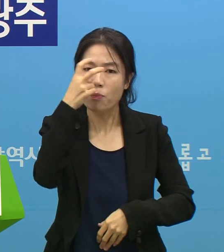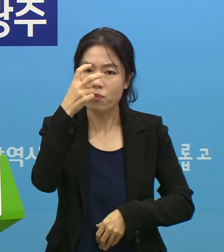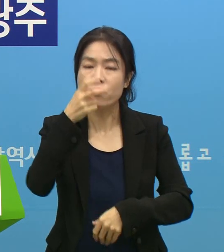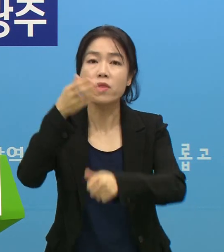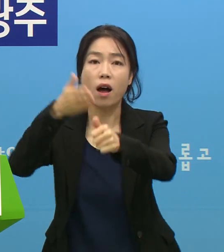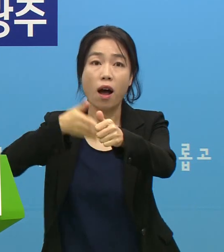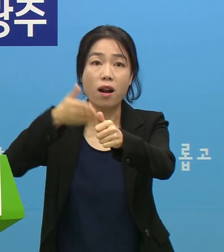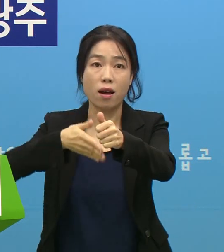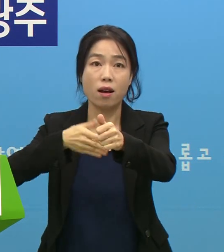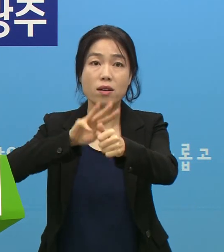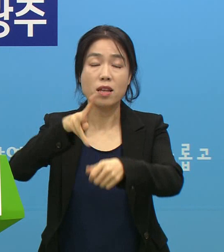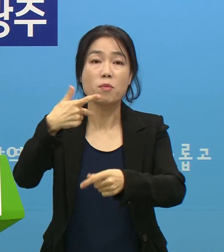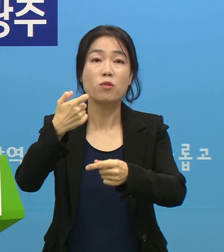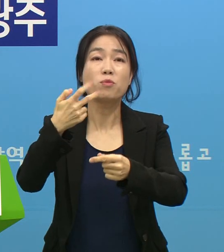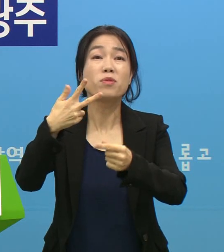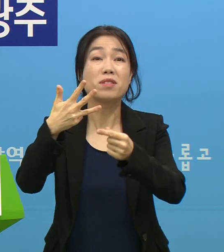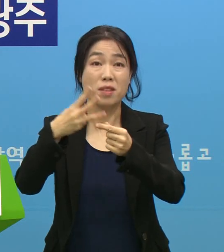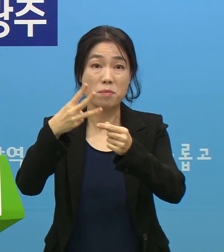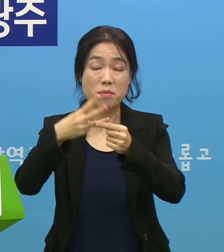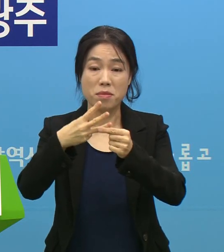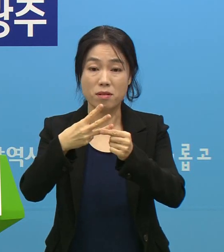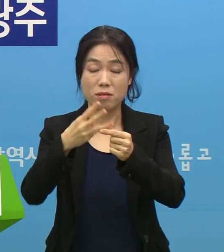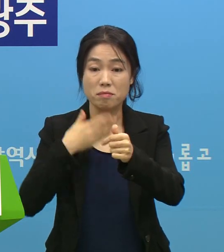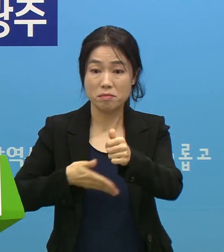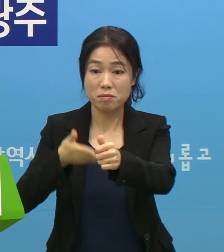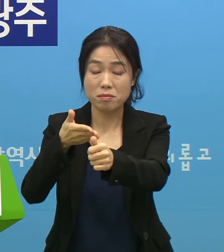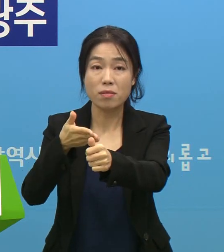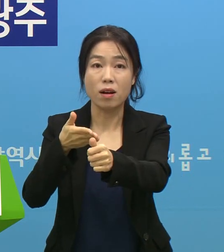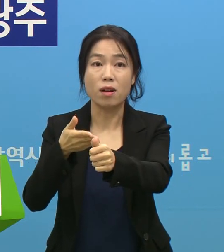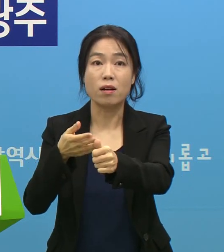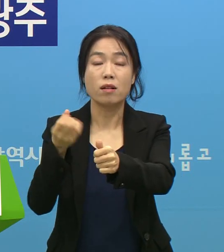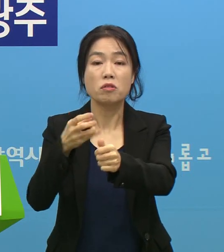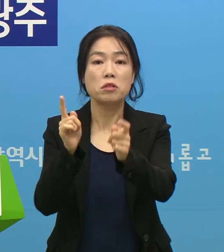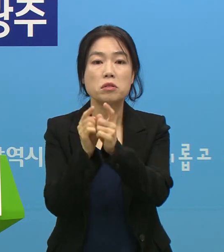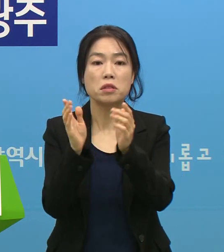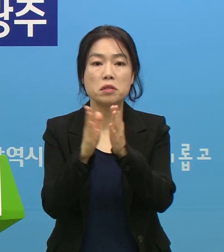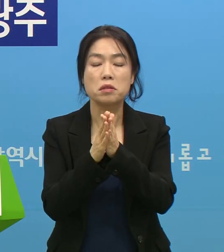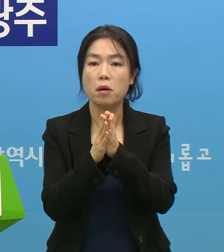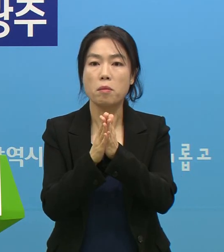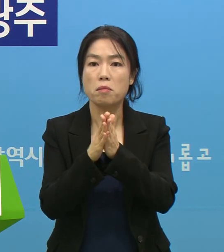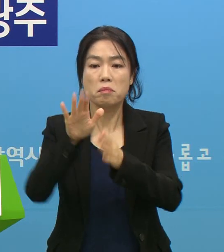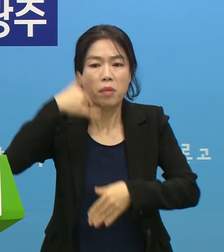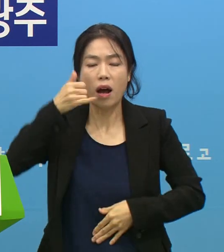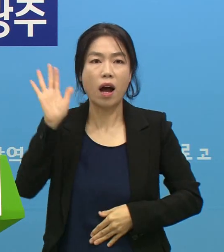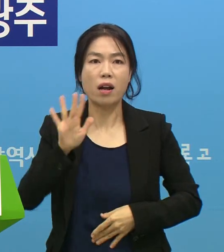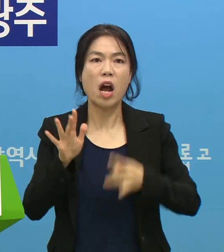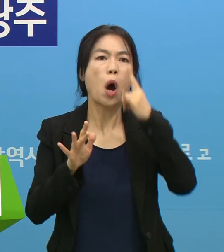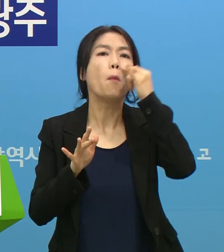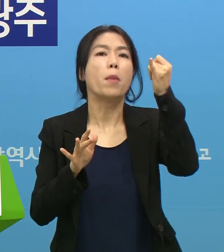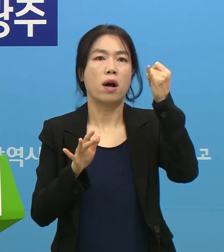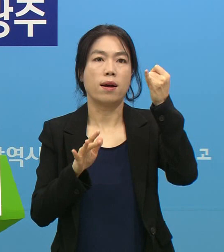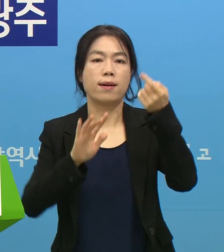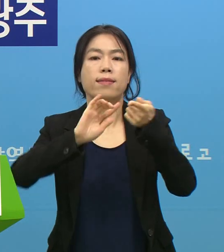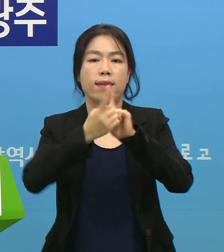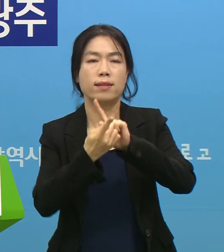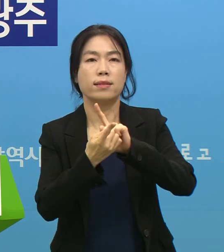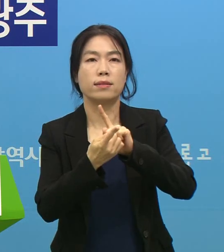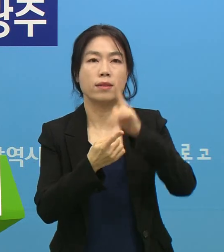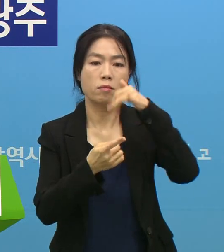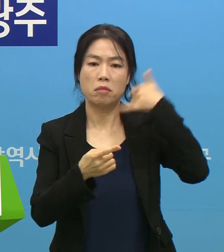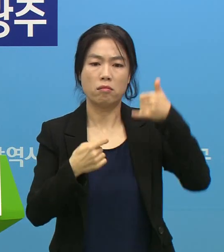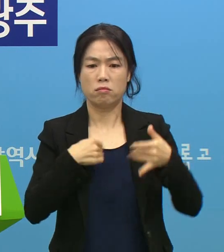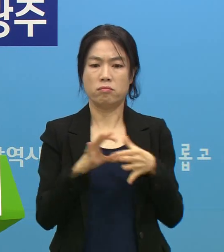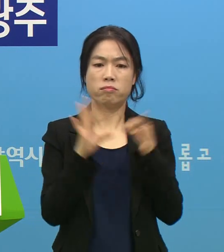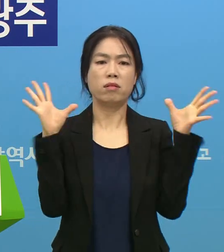받으시라고 제안을 했는데 이분이 직접 받지 않고 엄마가 주로 전화를 받아서 우리는